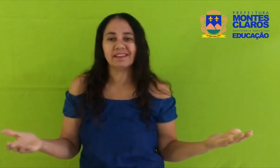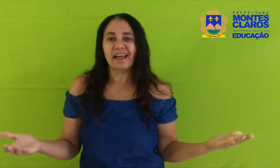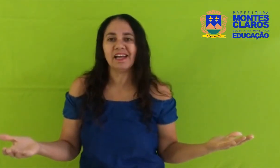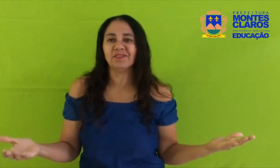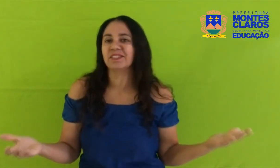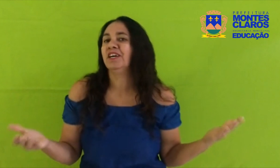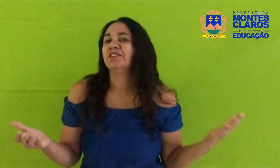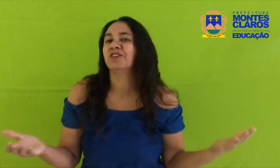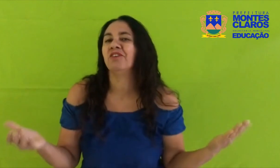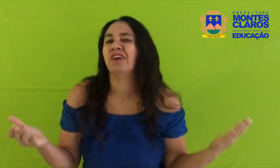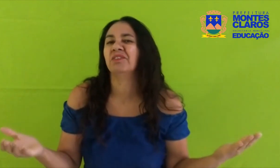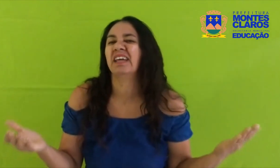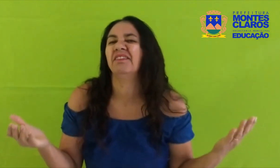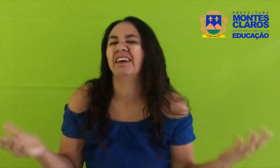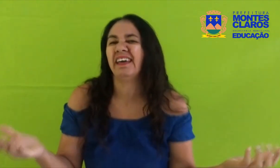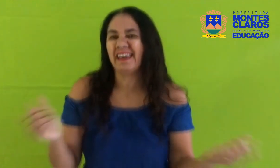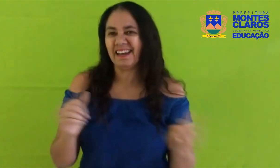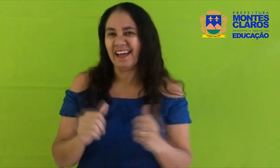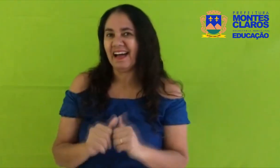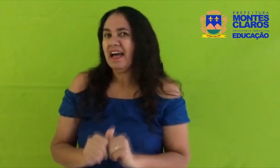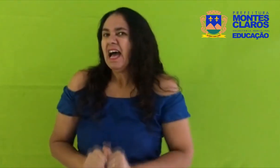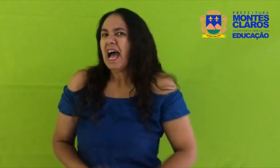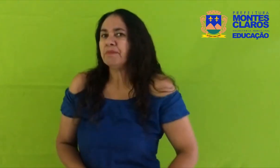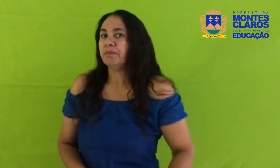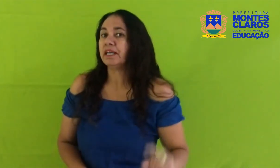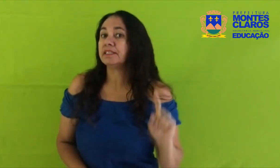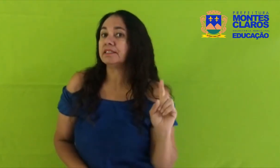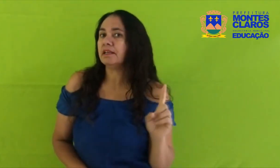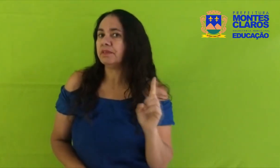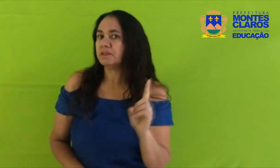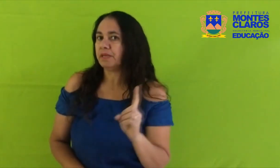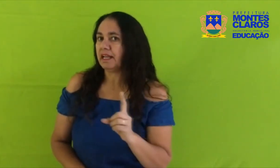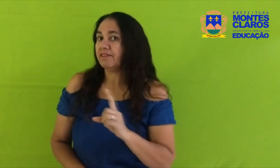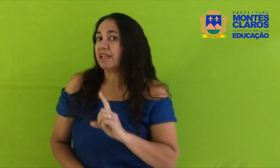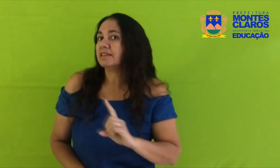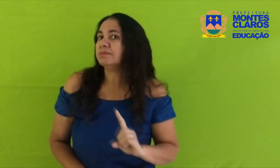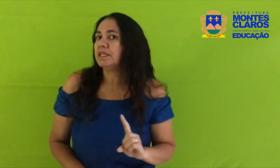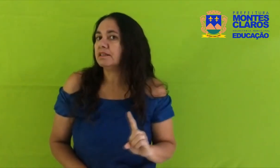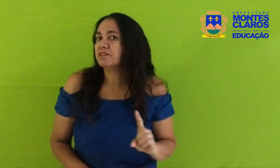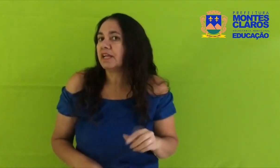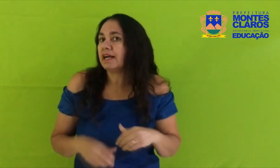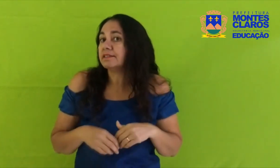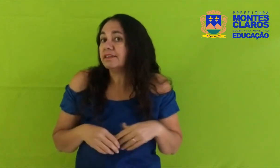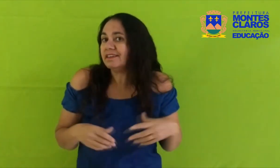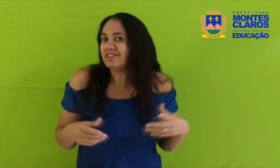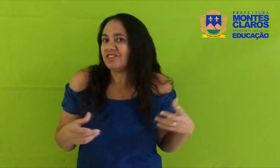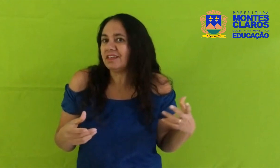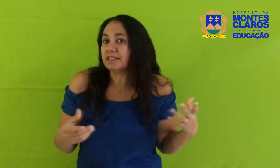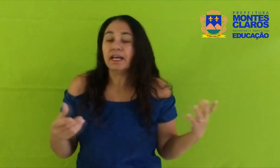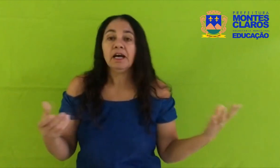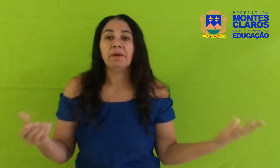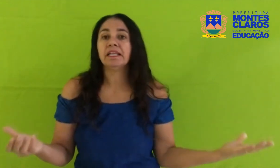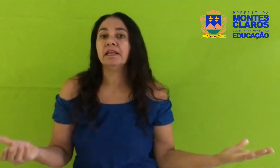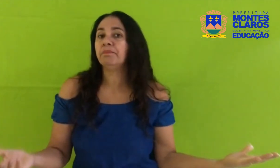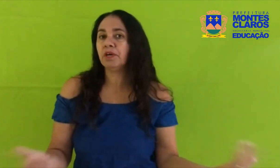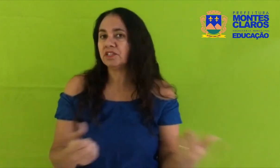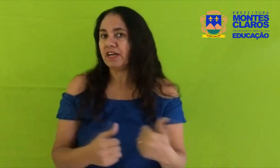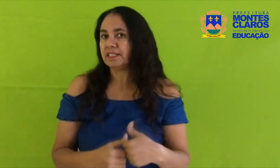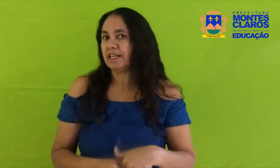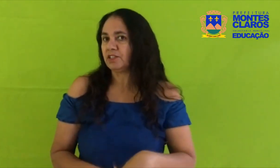retalhos Só faltava ela A mamãe sempre esperava que as meninas ficassem grandinhas Para depois fazer a